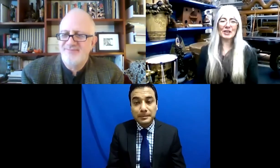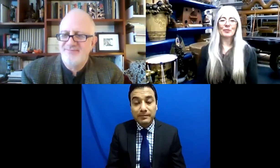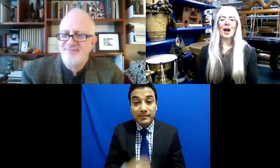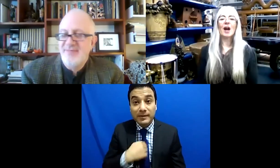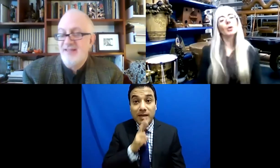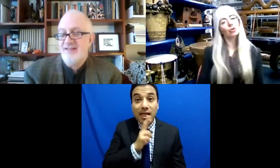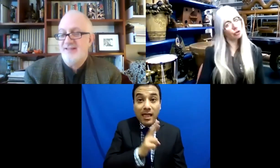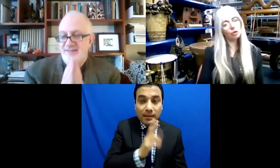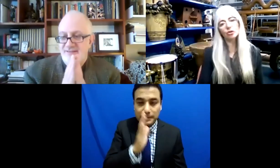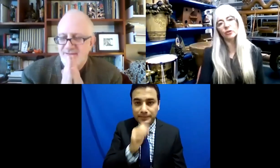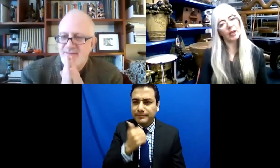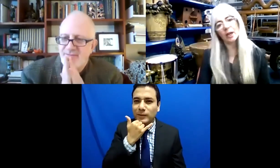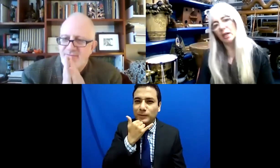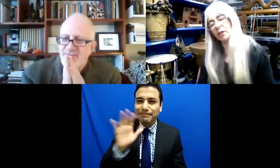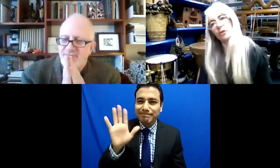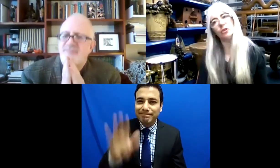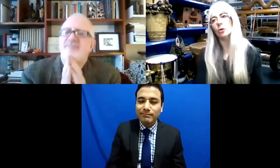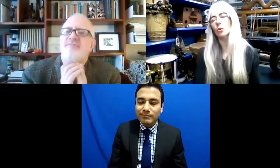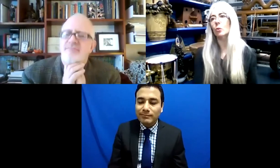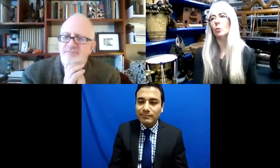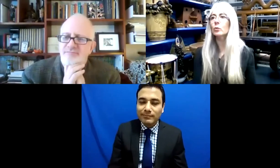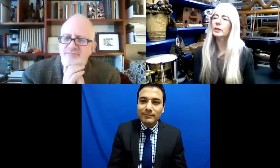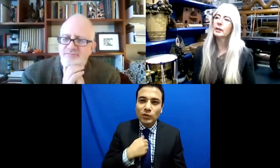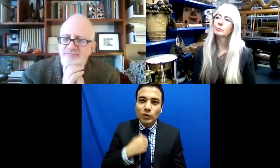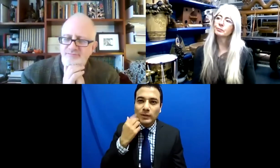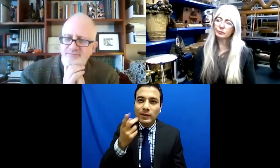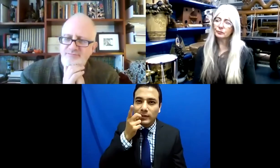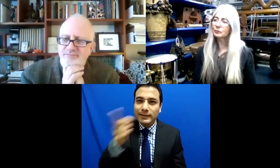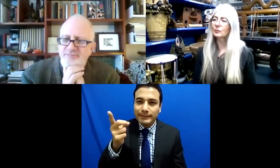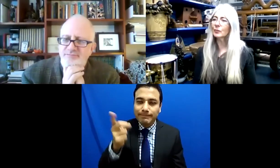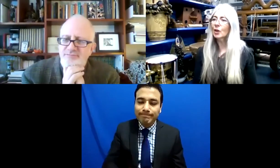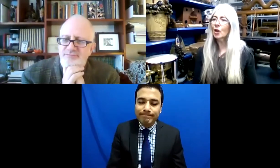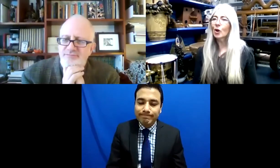Perdón Benjamín, iba a decir solamente que